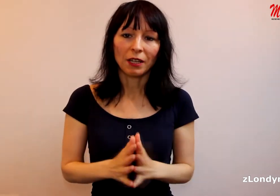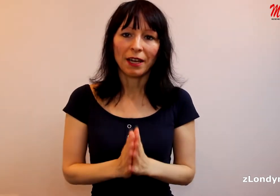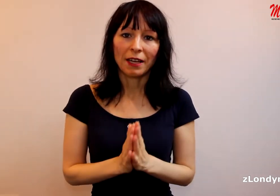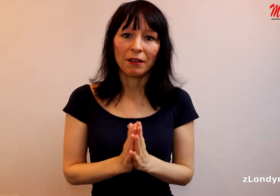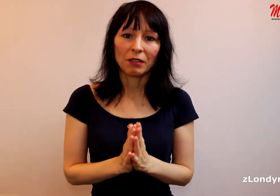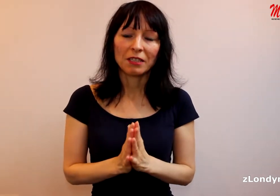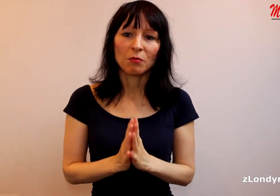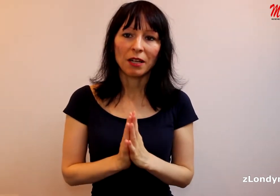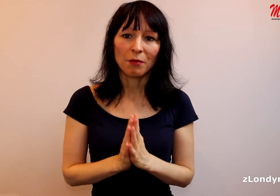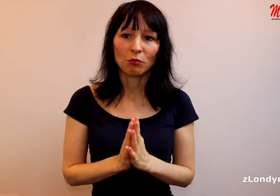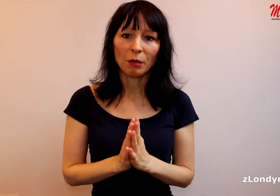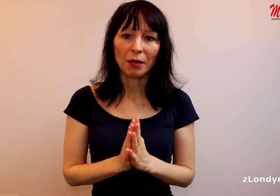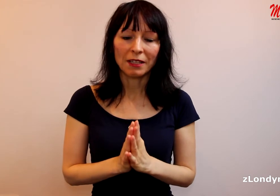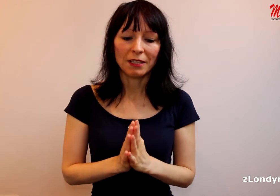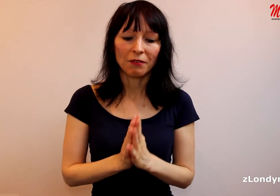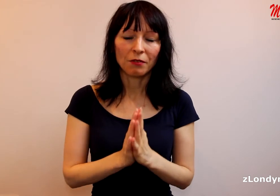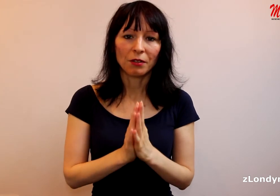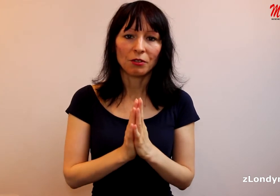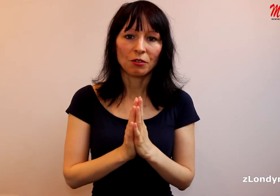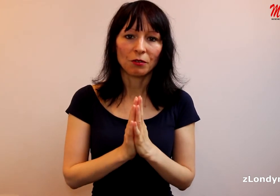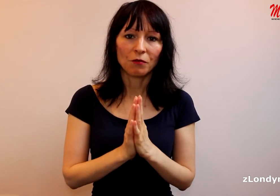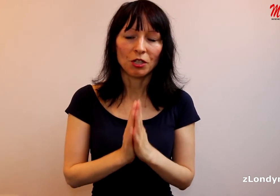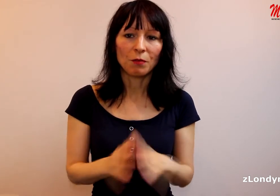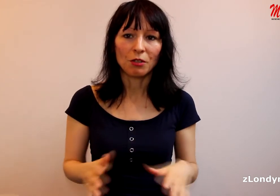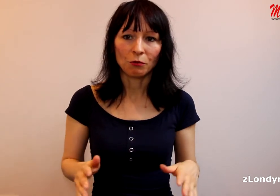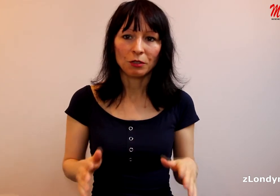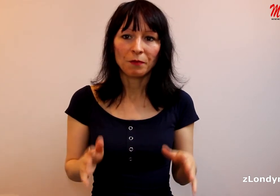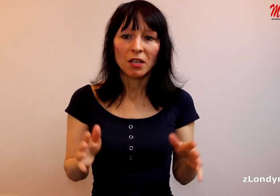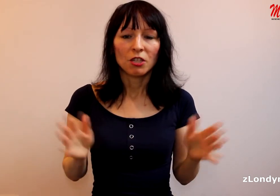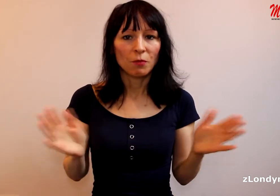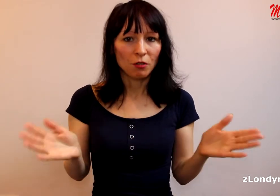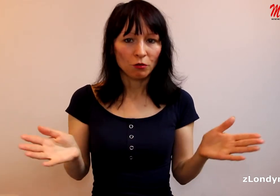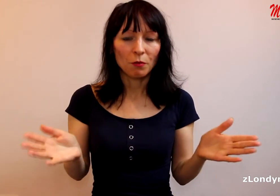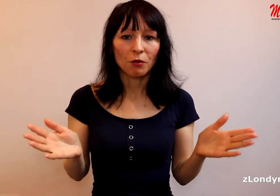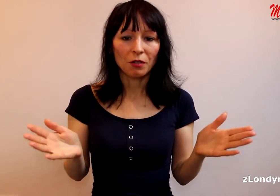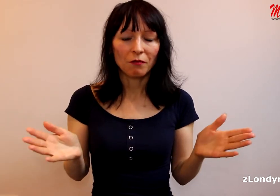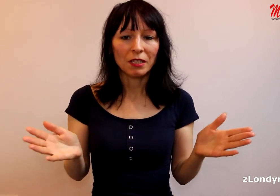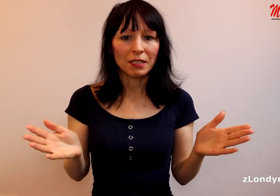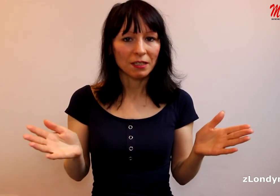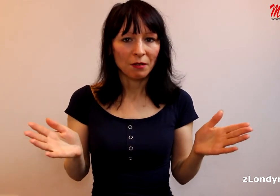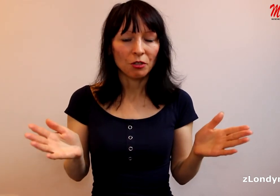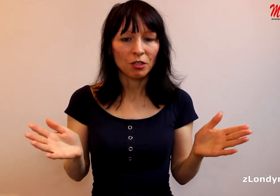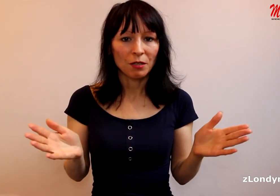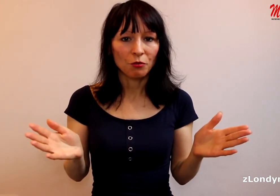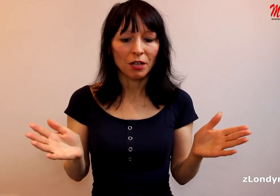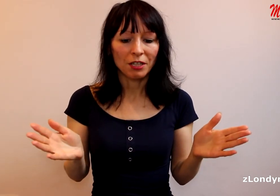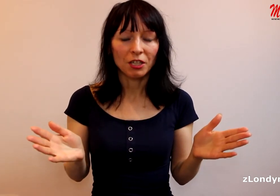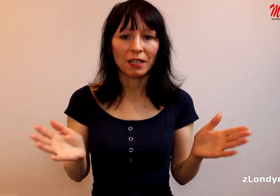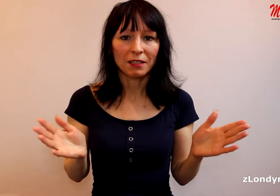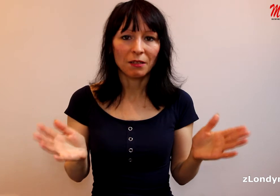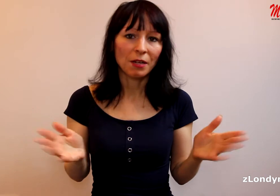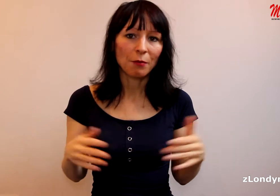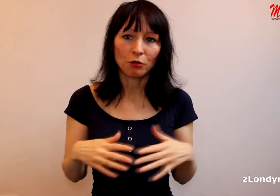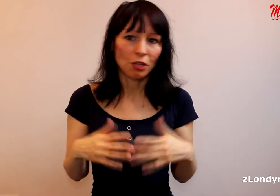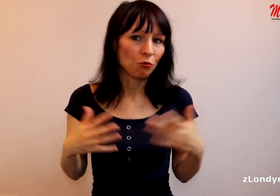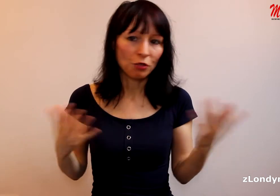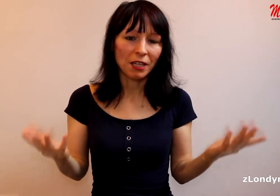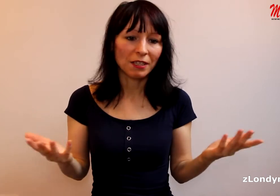také byla nabídnuta práce v GB News. GB News mimochodem vlastně, ještě se možná neřekla, znamená prostě news, je asi